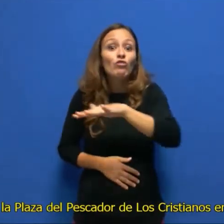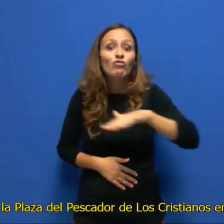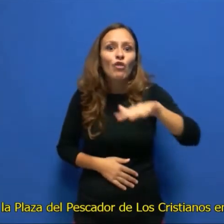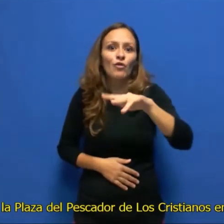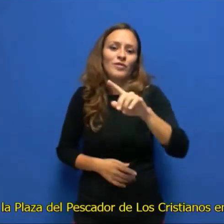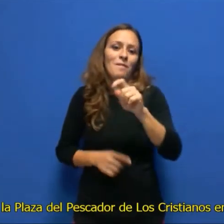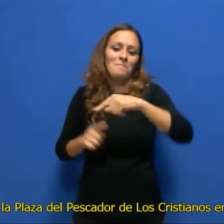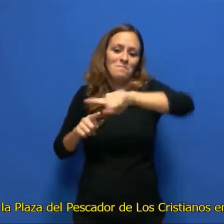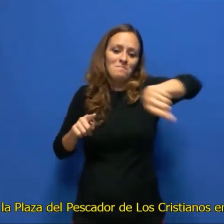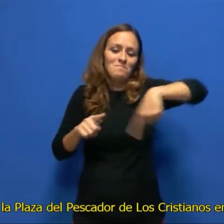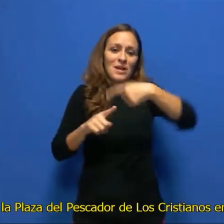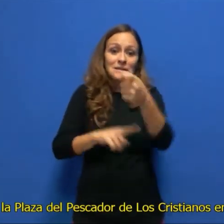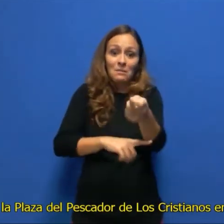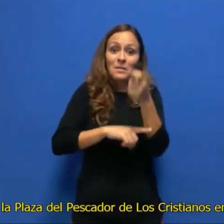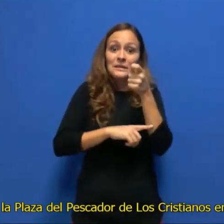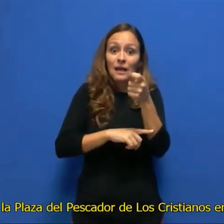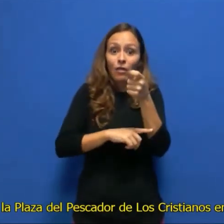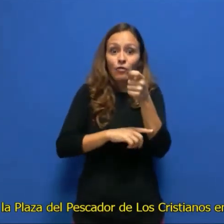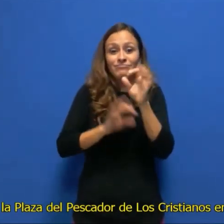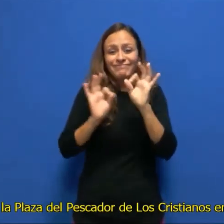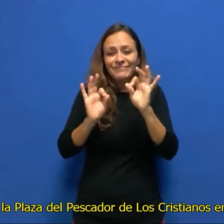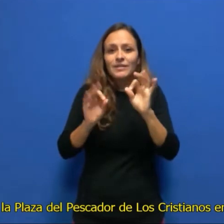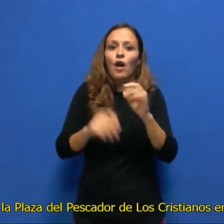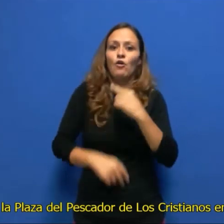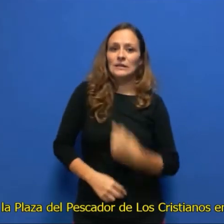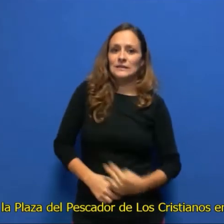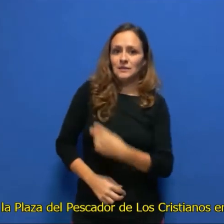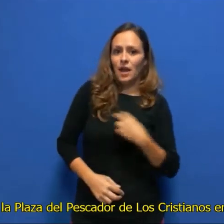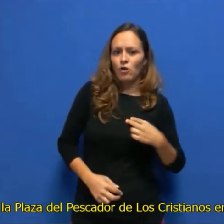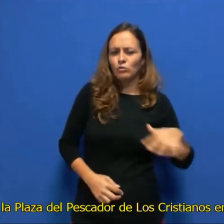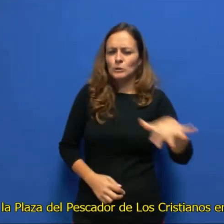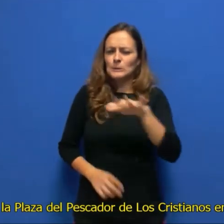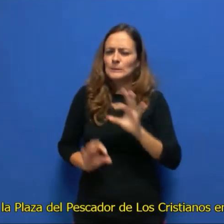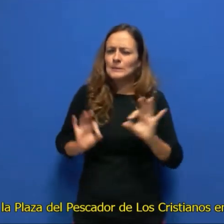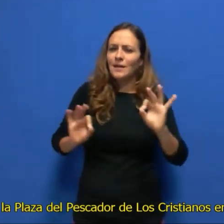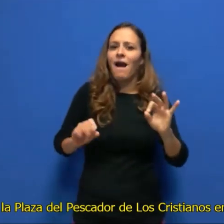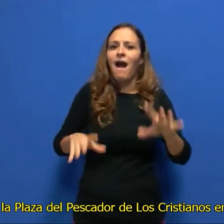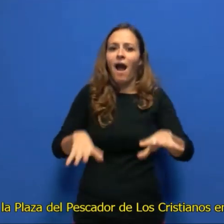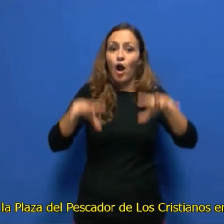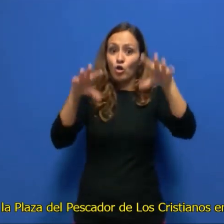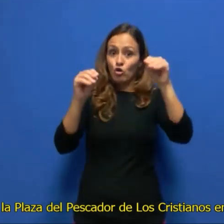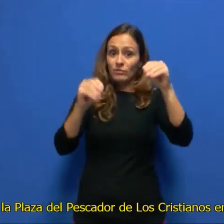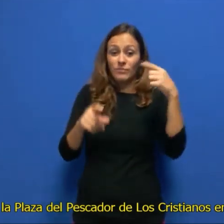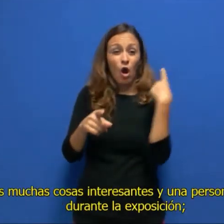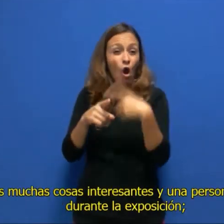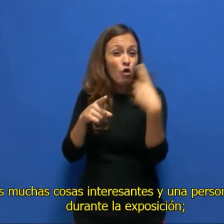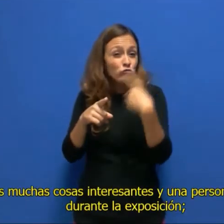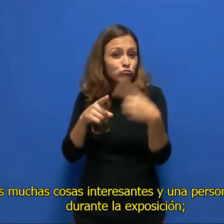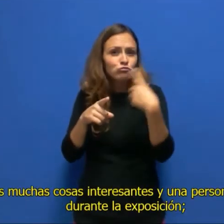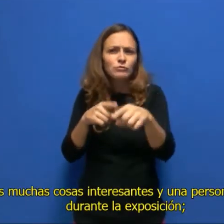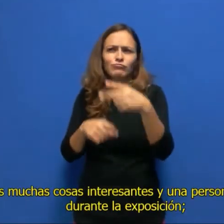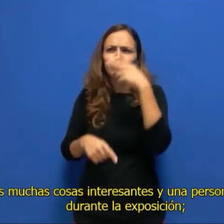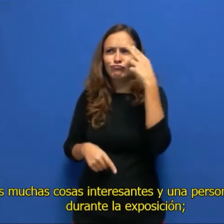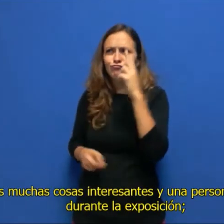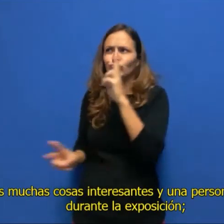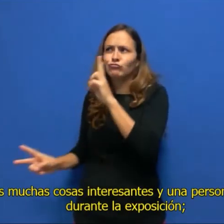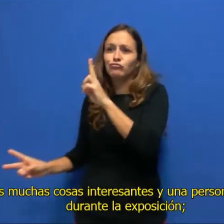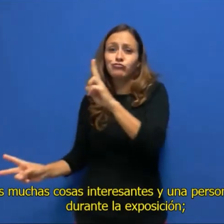en la Plaza del Pescador de los Cristianos, en Arona veremos muchas cosas